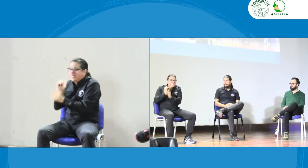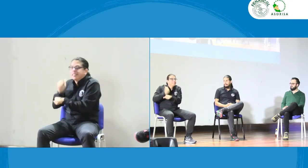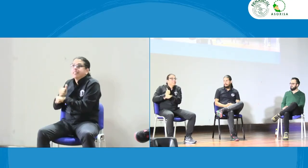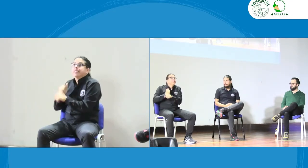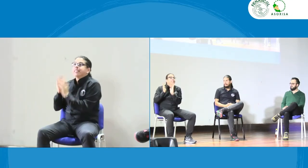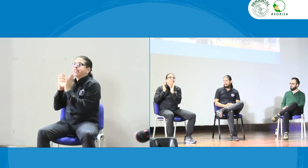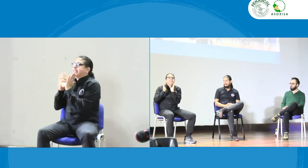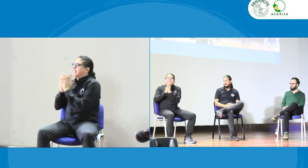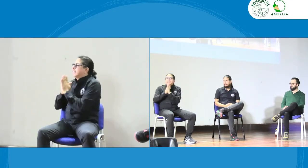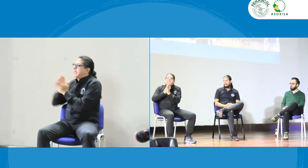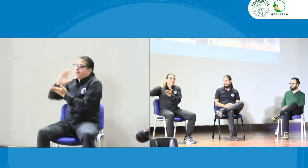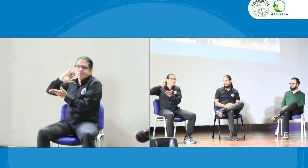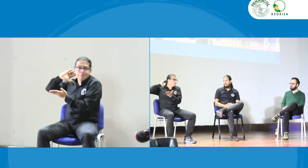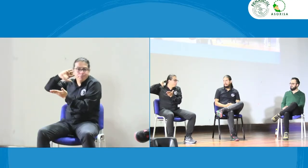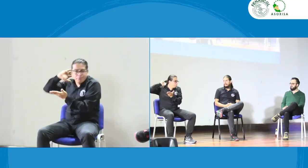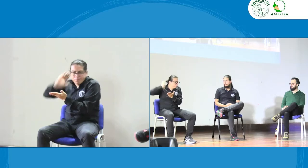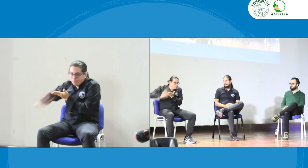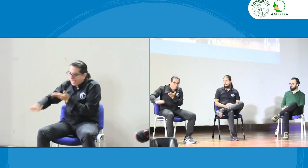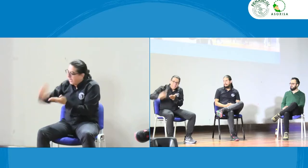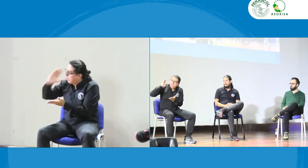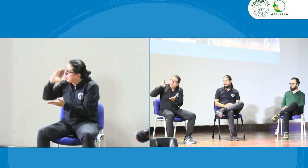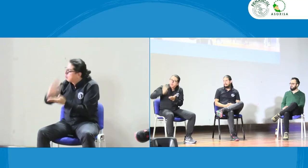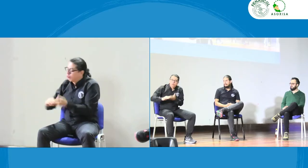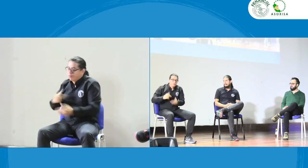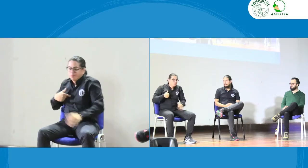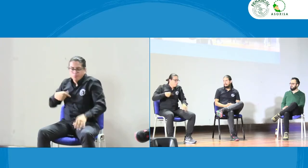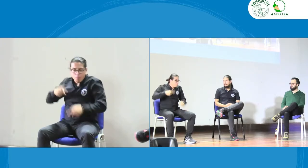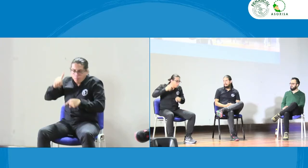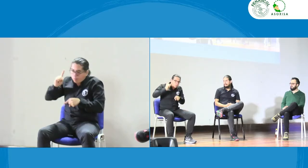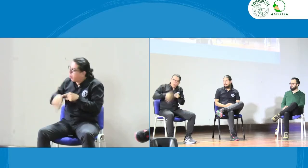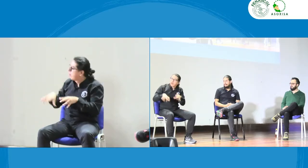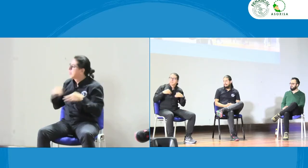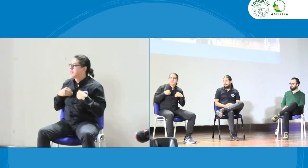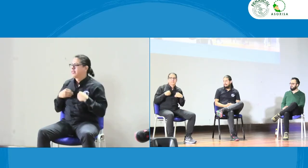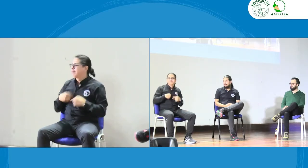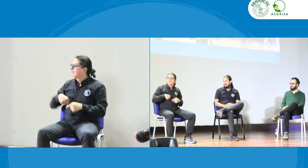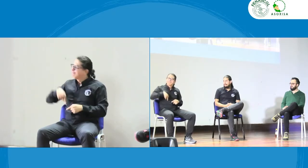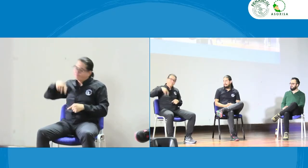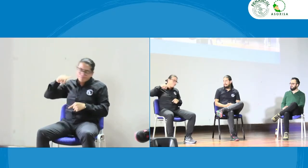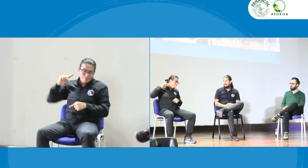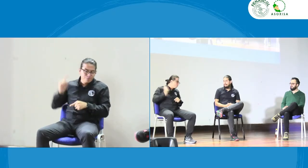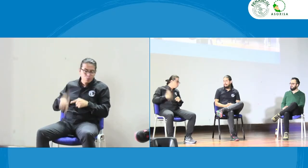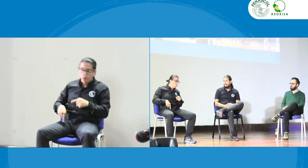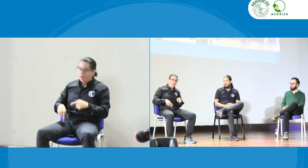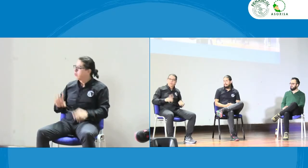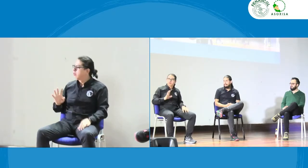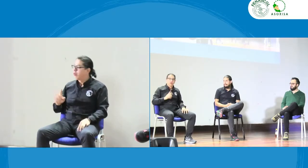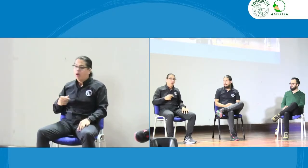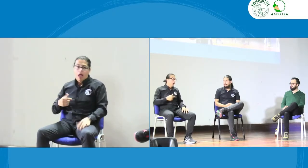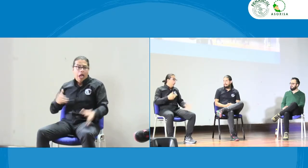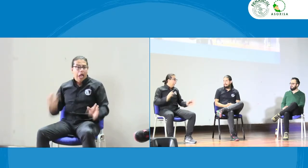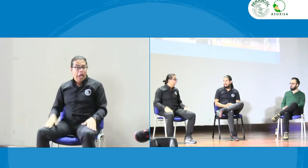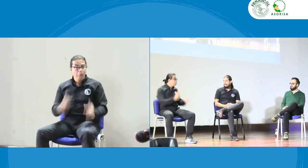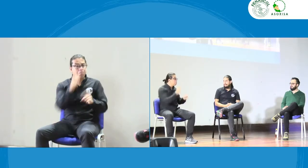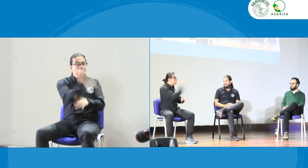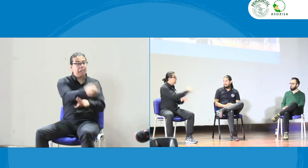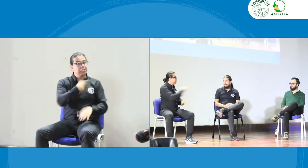una asignación como docente perdón pero yo no puedo aceptarlo en este